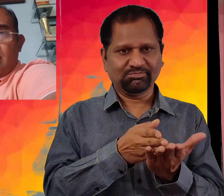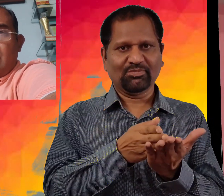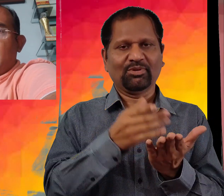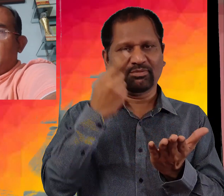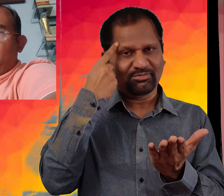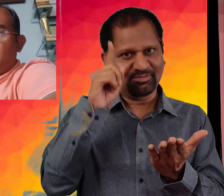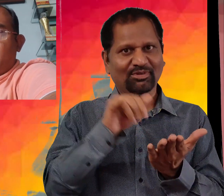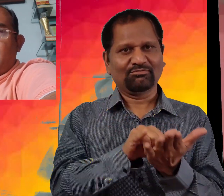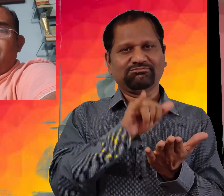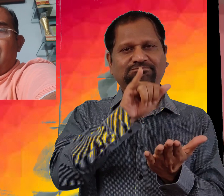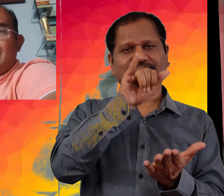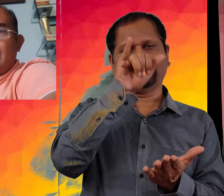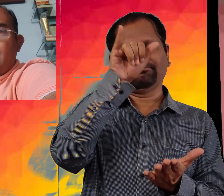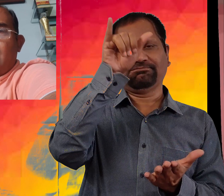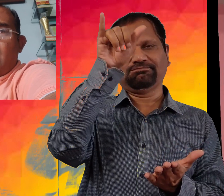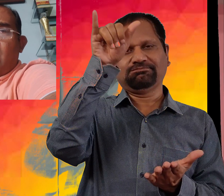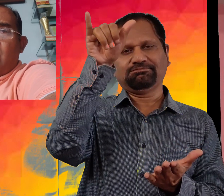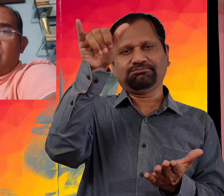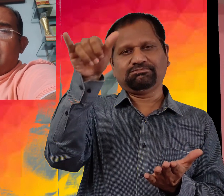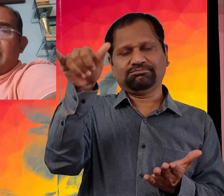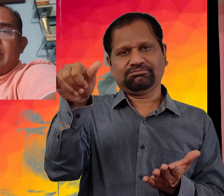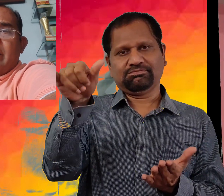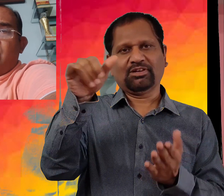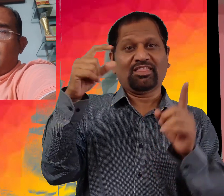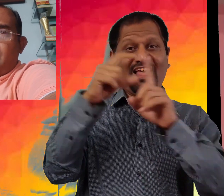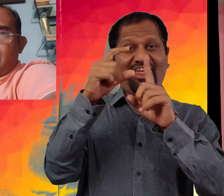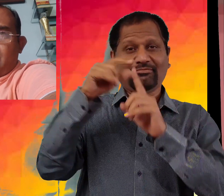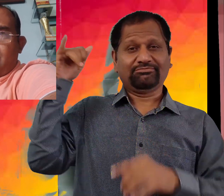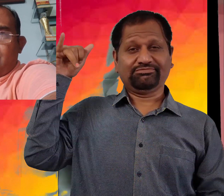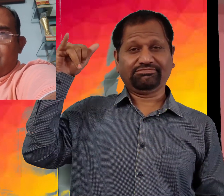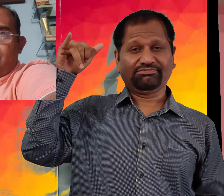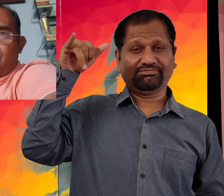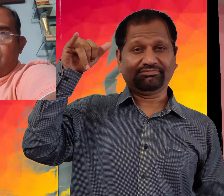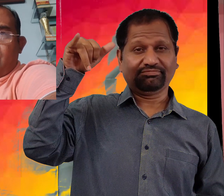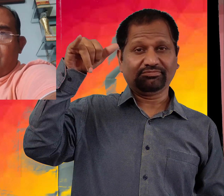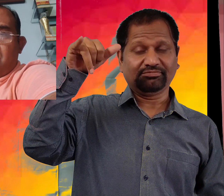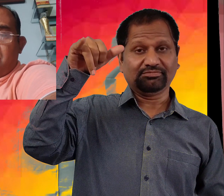ائرپورٹ گئے ائرپورٹ سے انہیں نے فلائٹ لی اور ڈیلی کی اڑان بھری